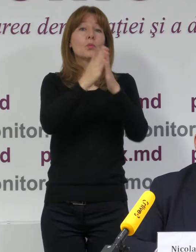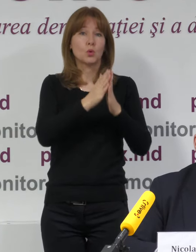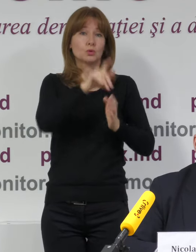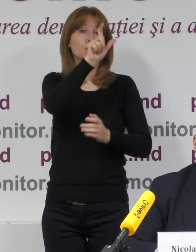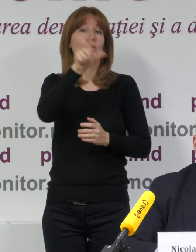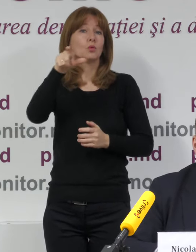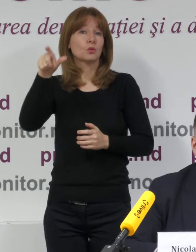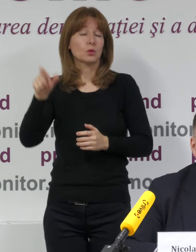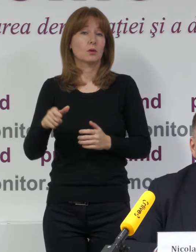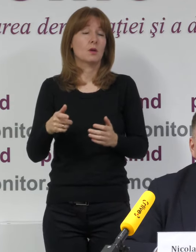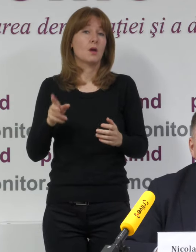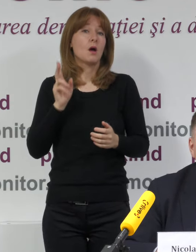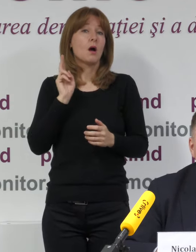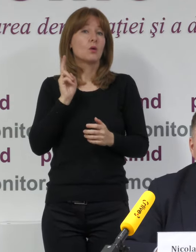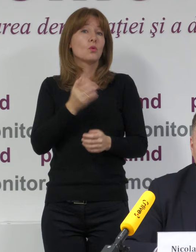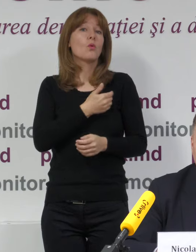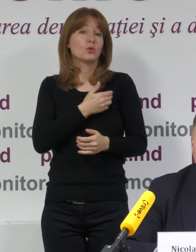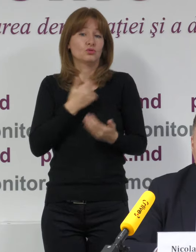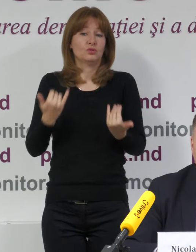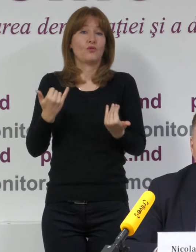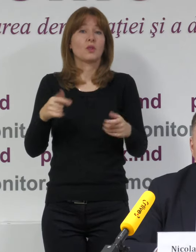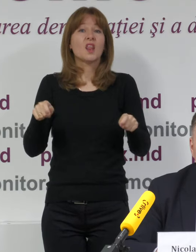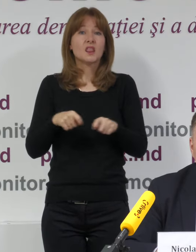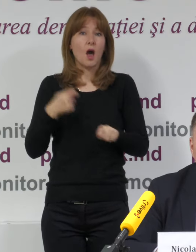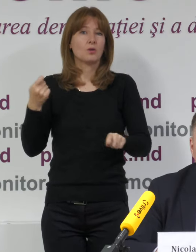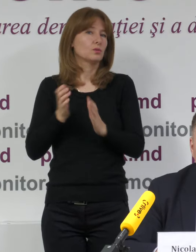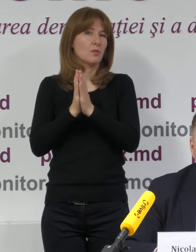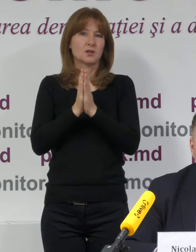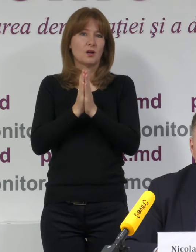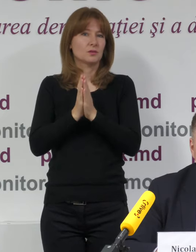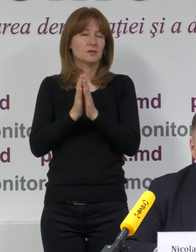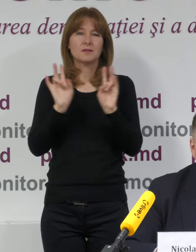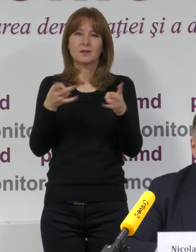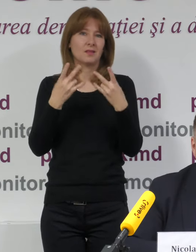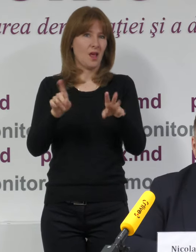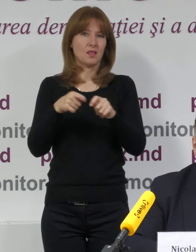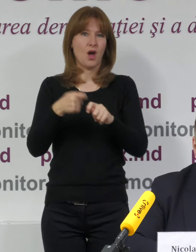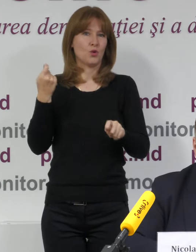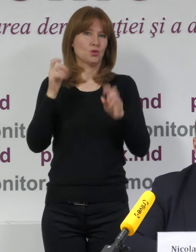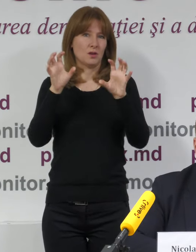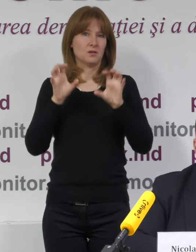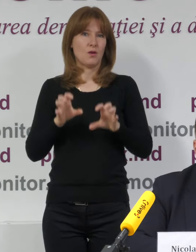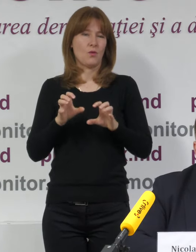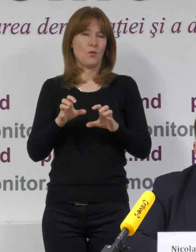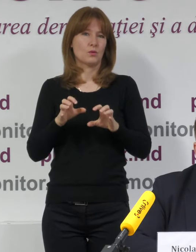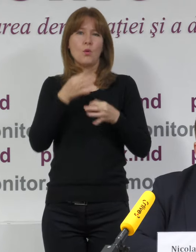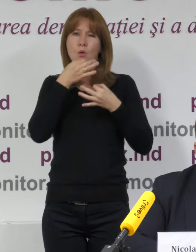care își permită astăzi să încalce legislația să se abțină de la orice încălcare.